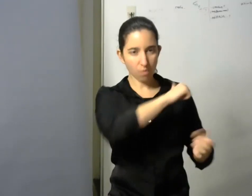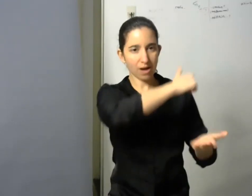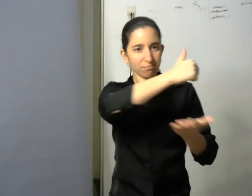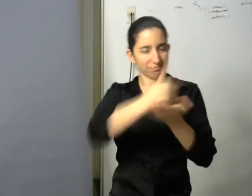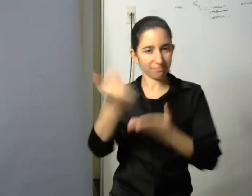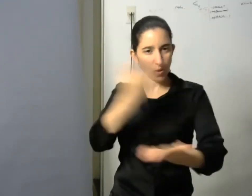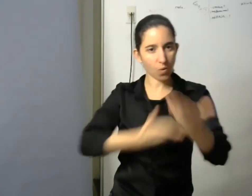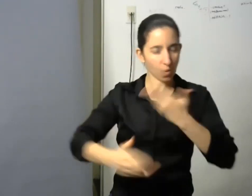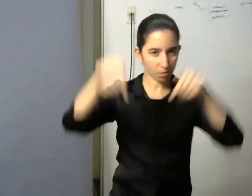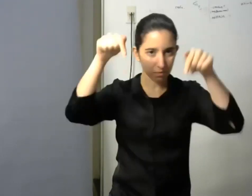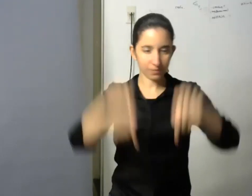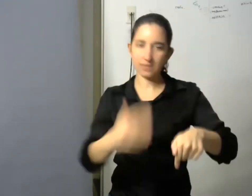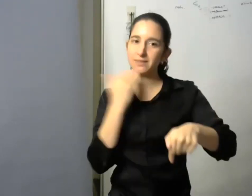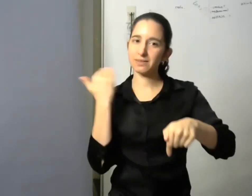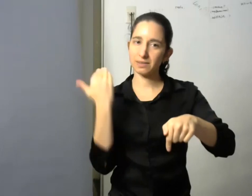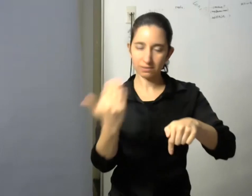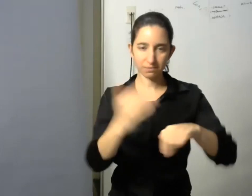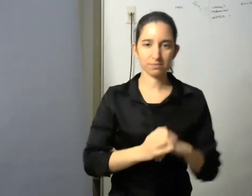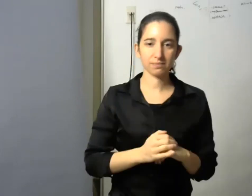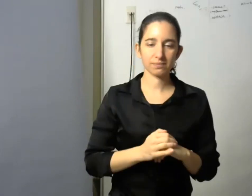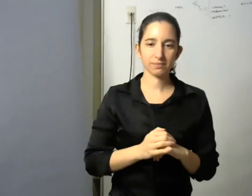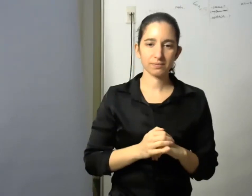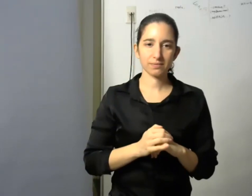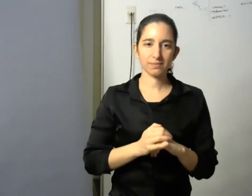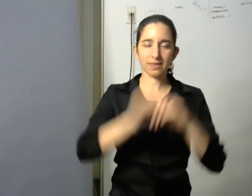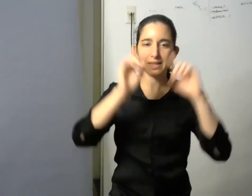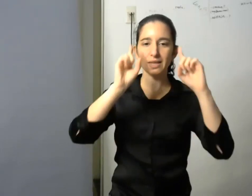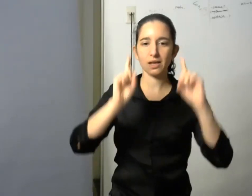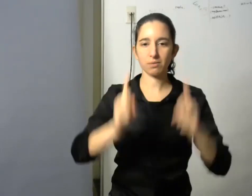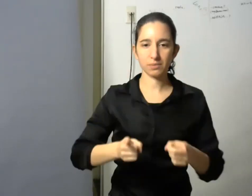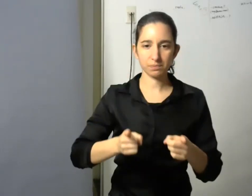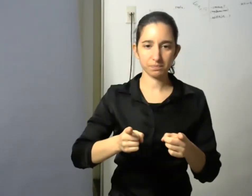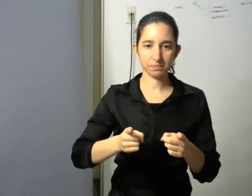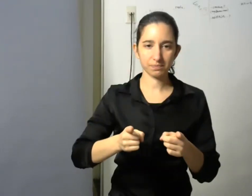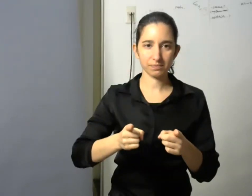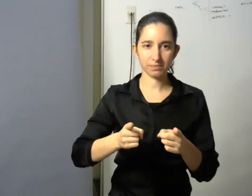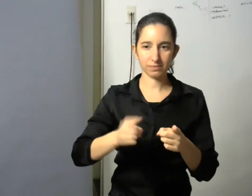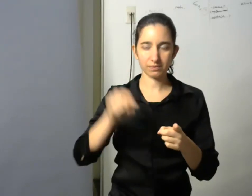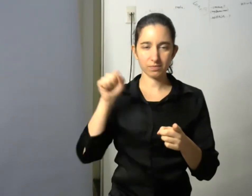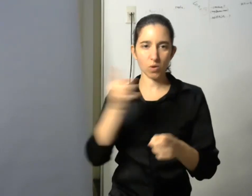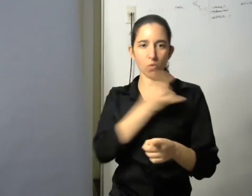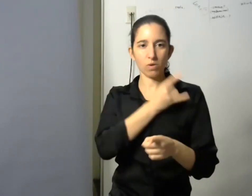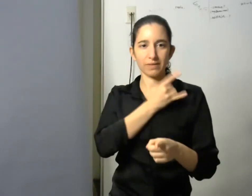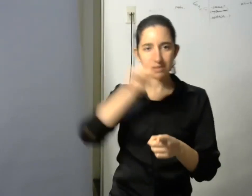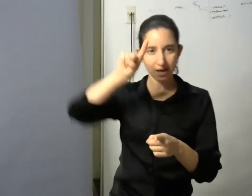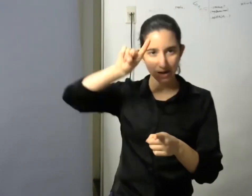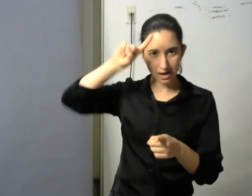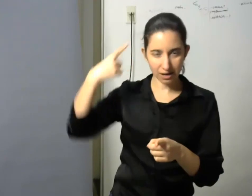evento siguen llegando saludos tenemos de la Universidad Nacional de la Patagonia Austral Claudia